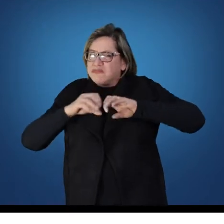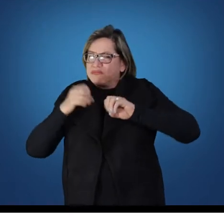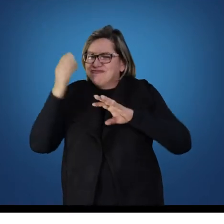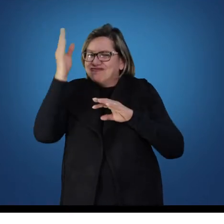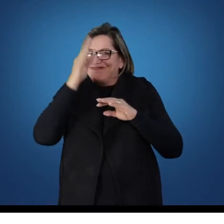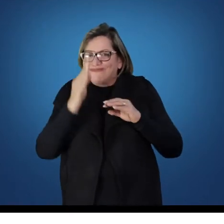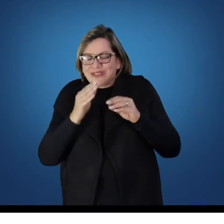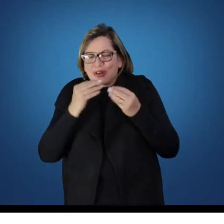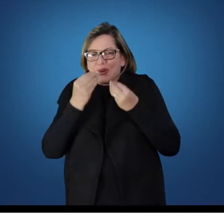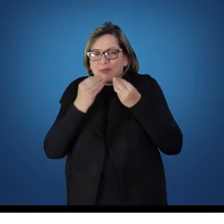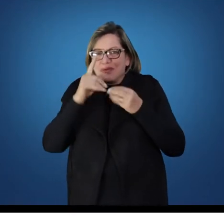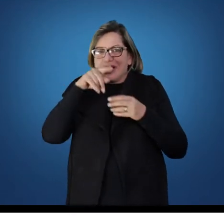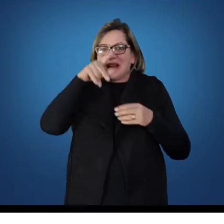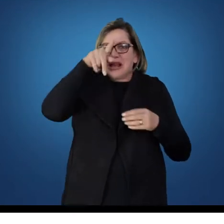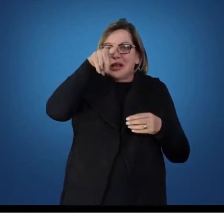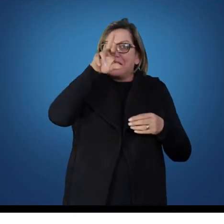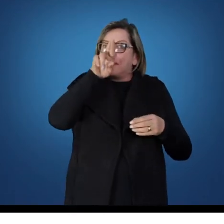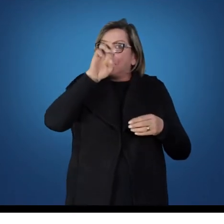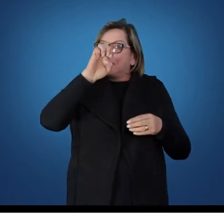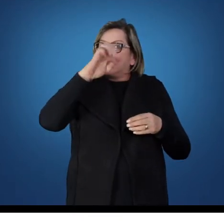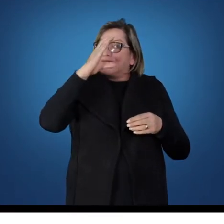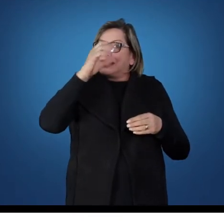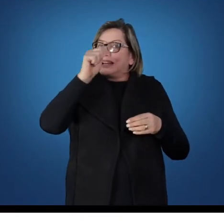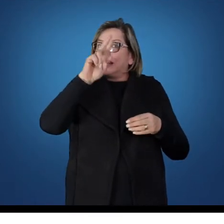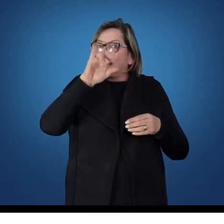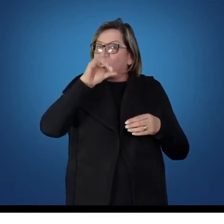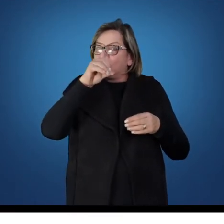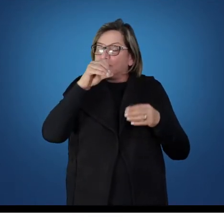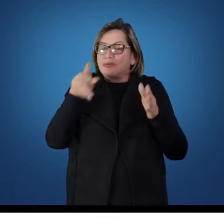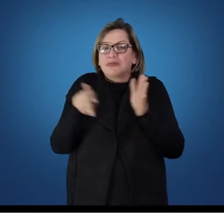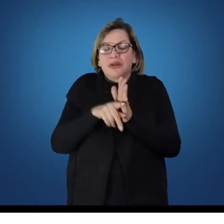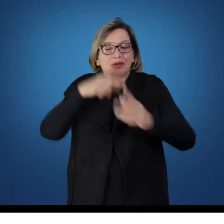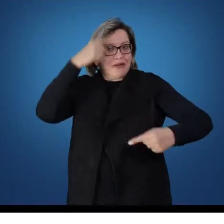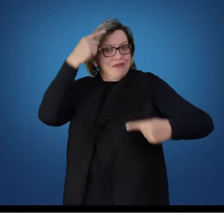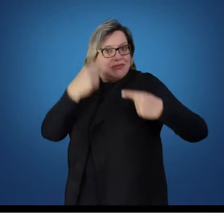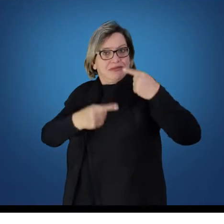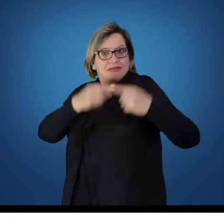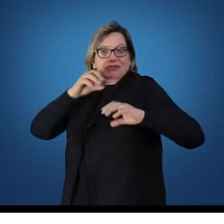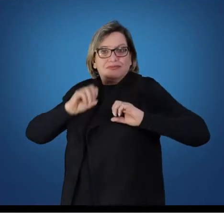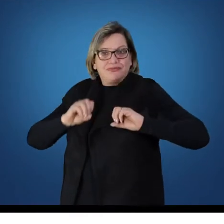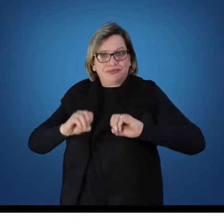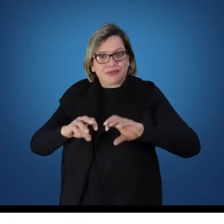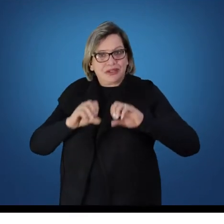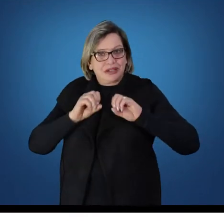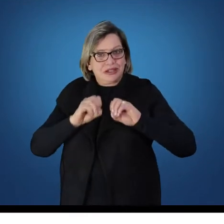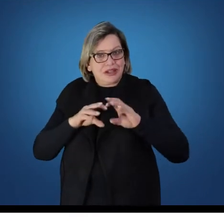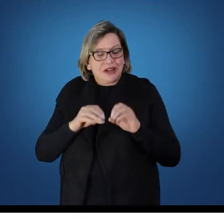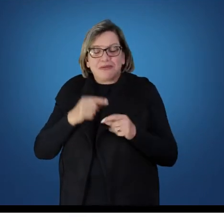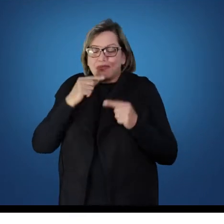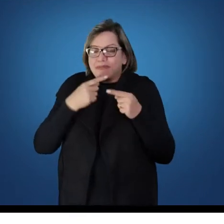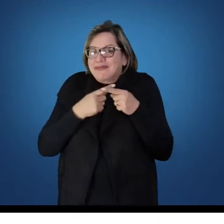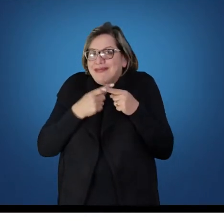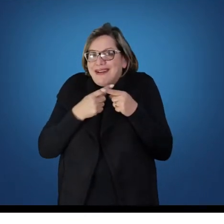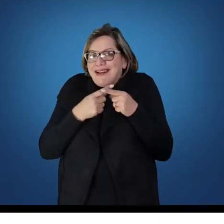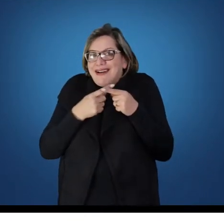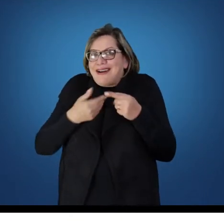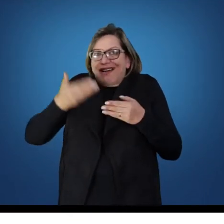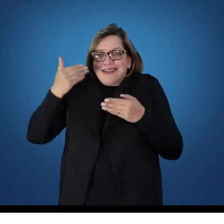das políticas educacionais do Brasil e da política da educação, porque a educação era voltada muito para as elitas e a